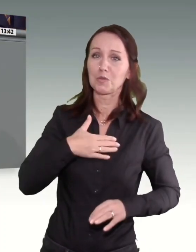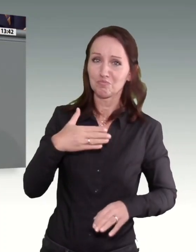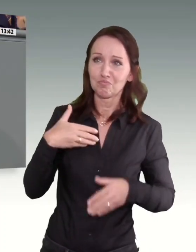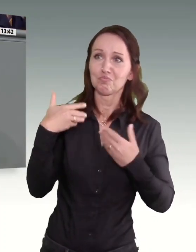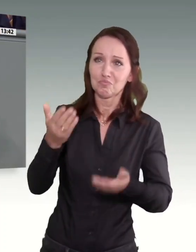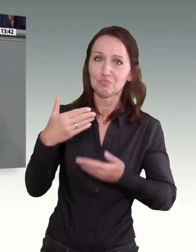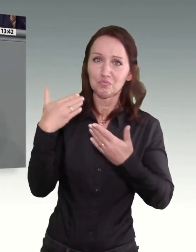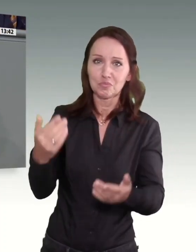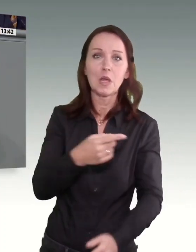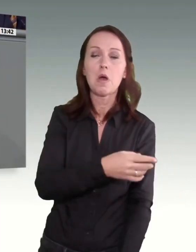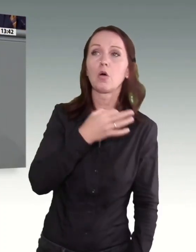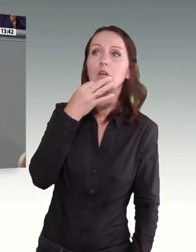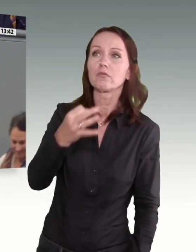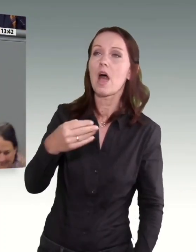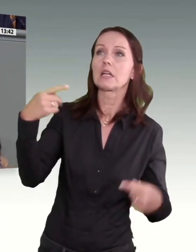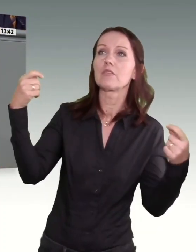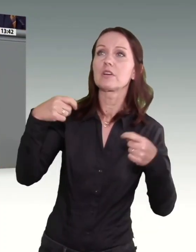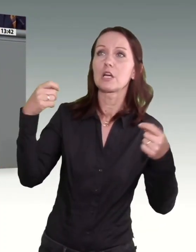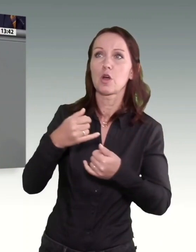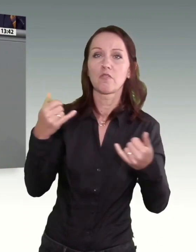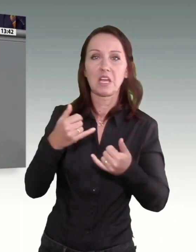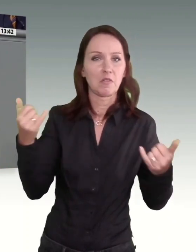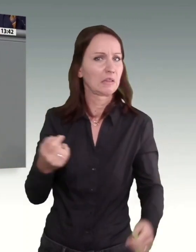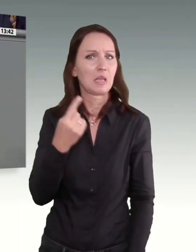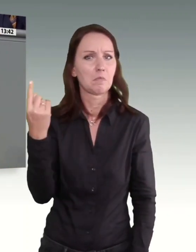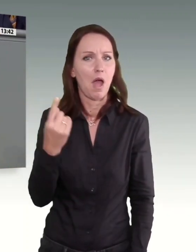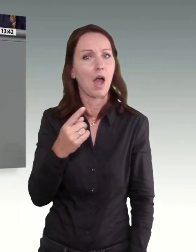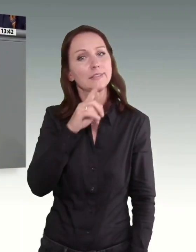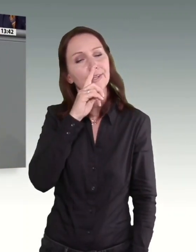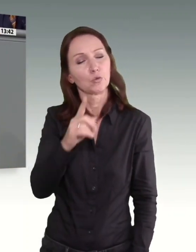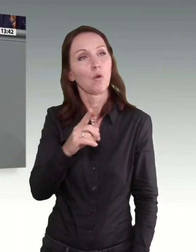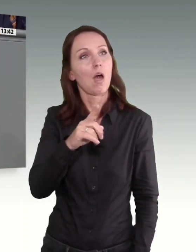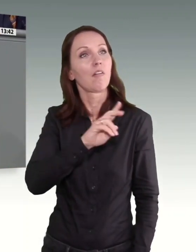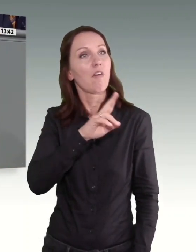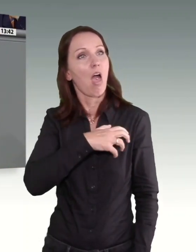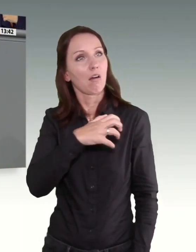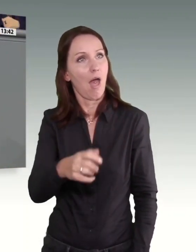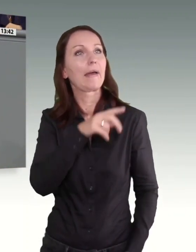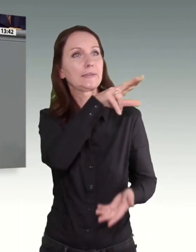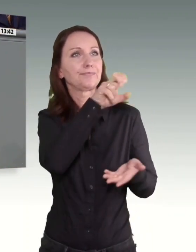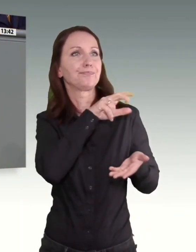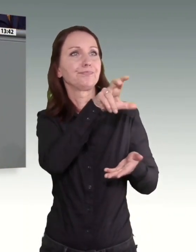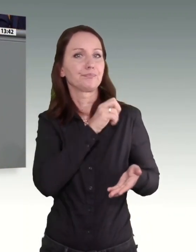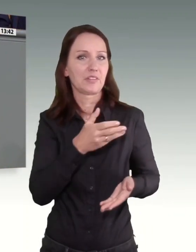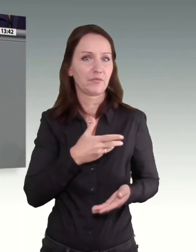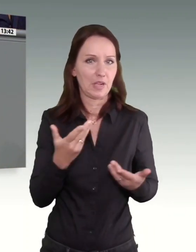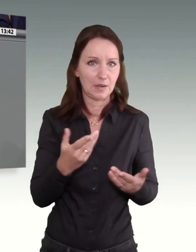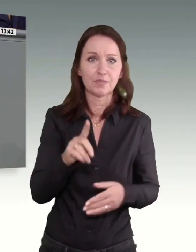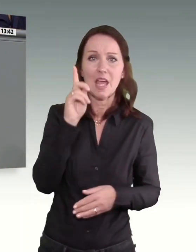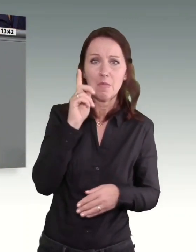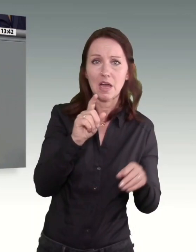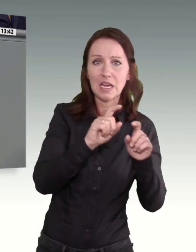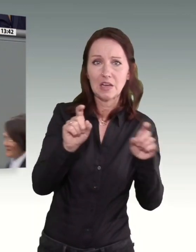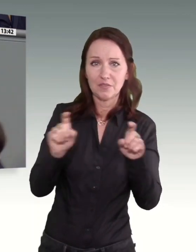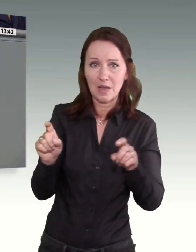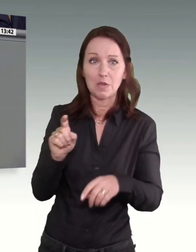außer dass sie es den Reichen wegnehmen möchte. Wir also Firmen, die viele Mitarbeiter im Mindestlohn beschäftigen, mit